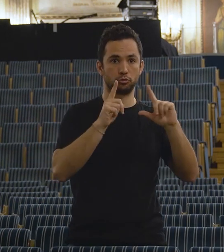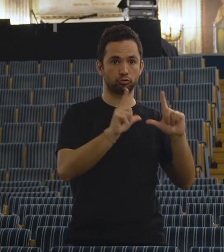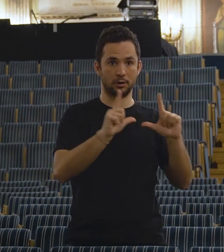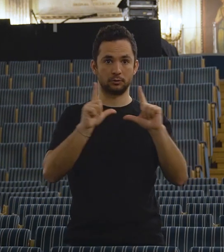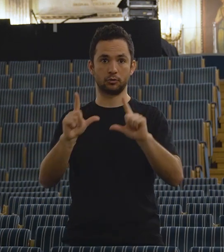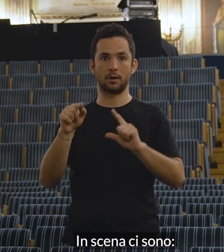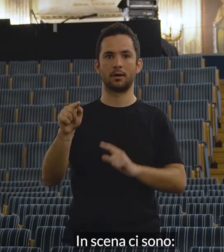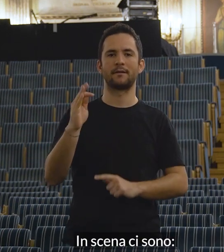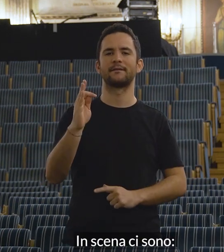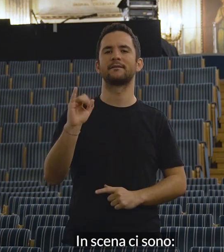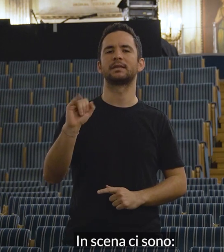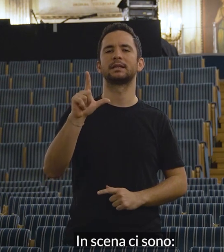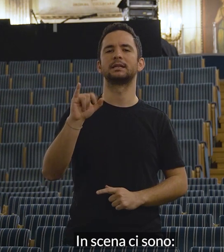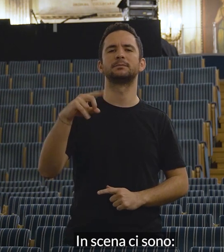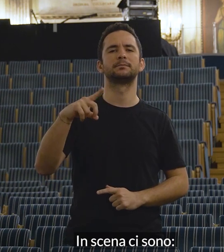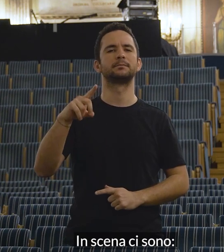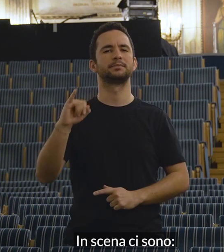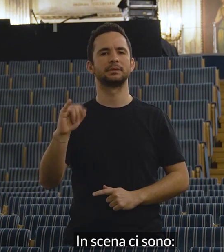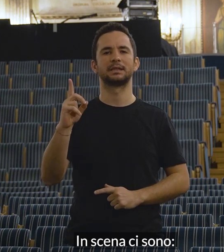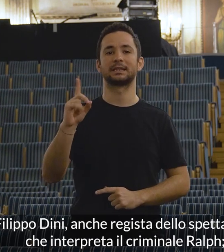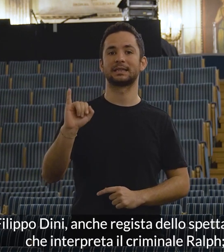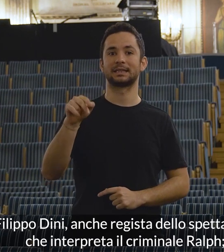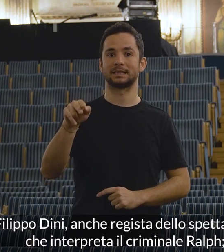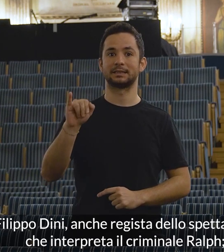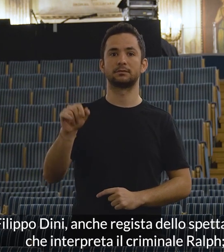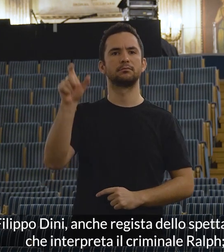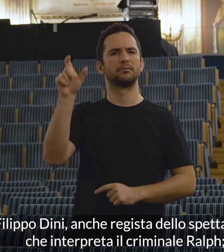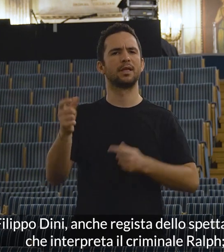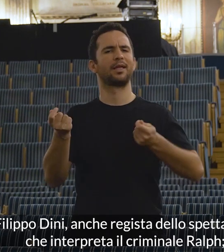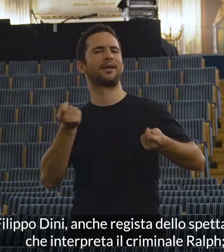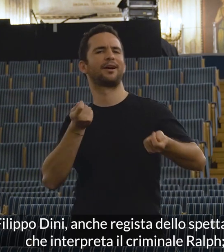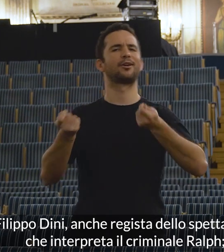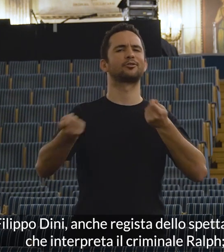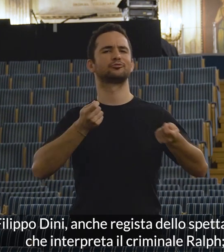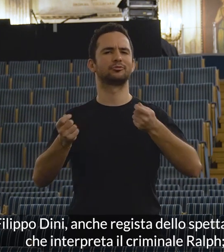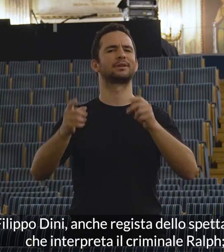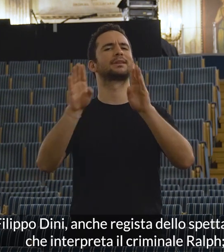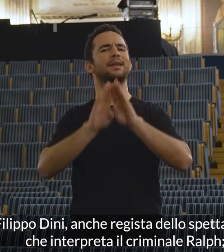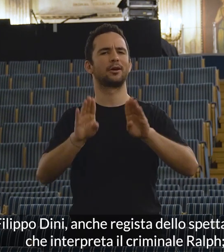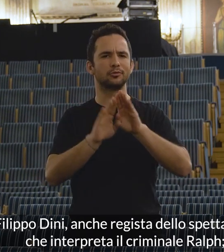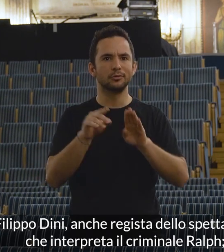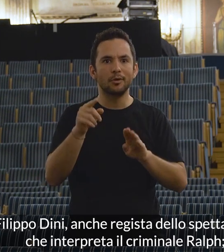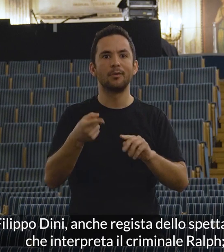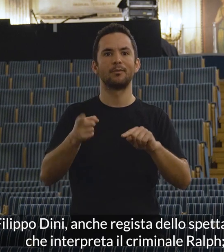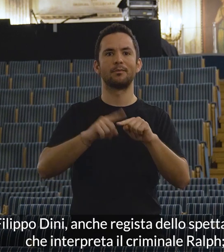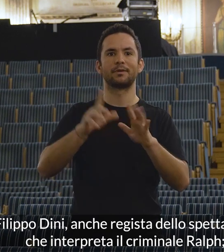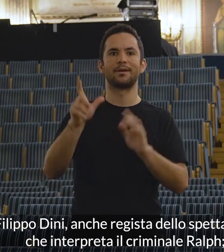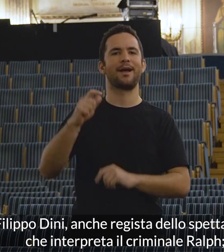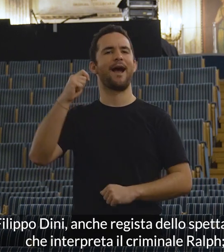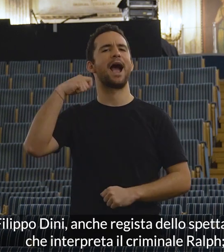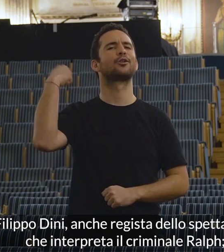In scena ci sono Filippo Dini, anche regista dello spettacolo, che interpreta